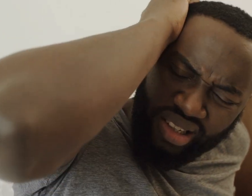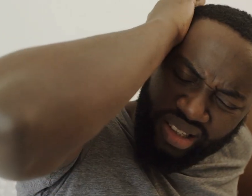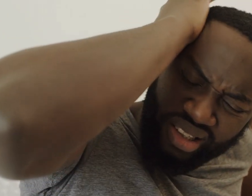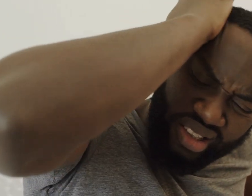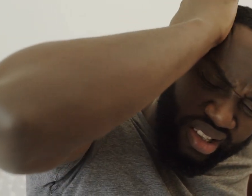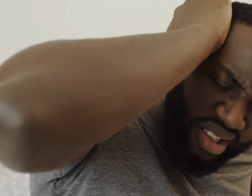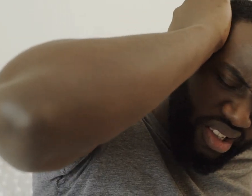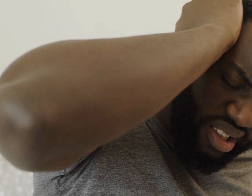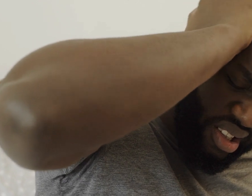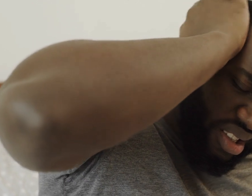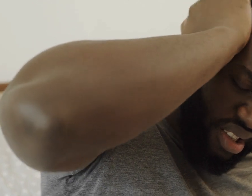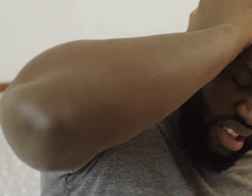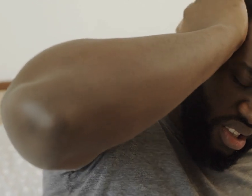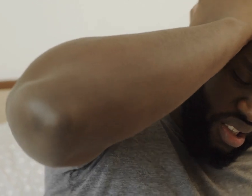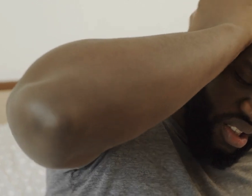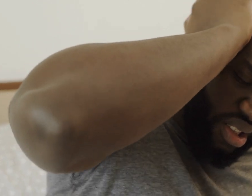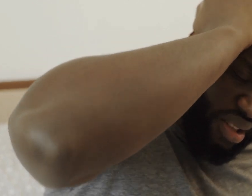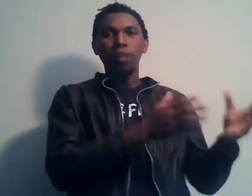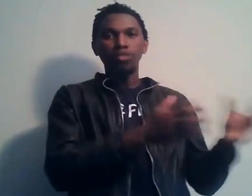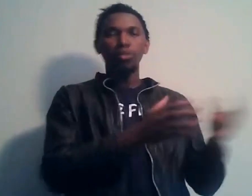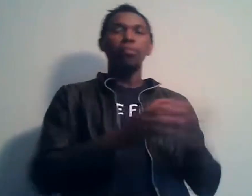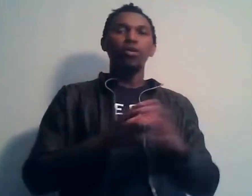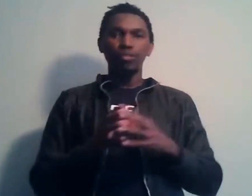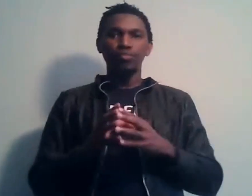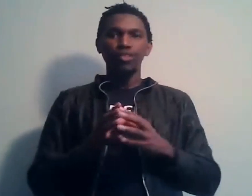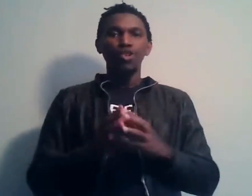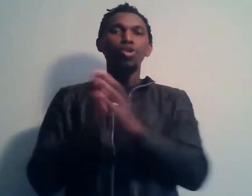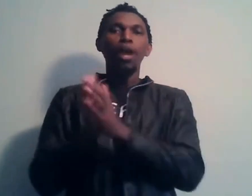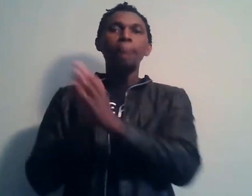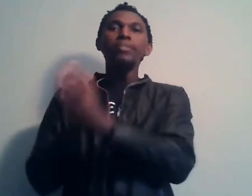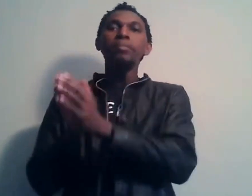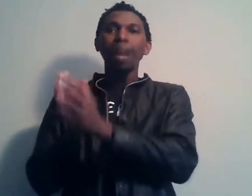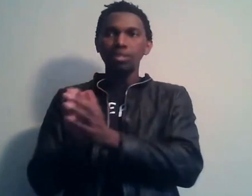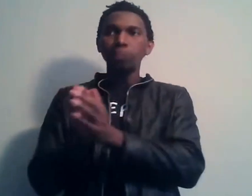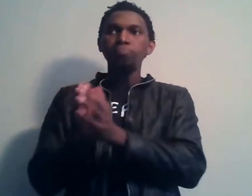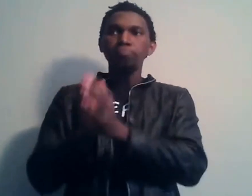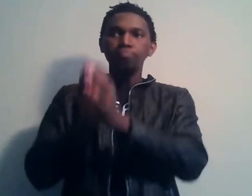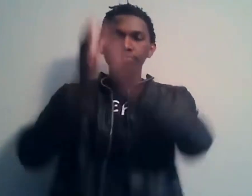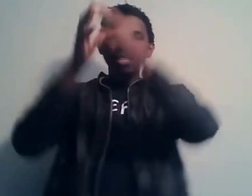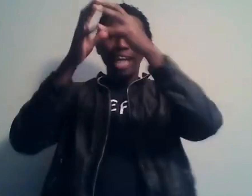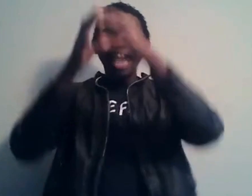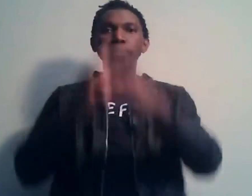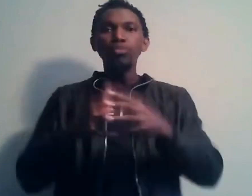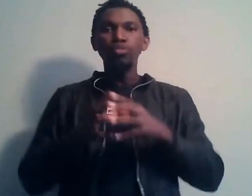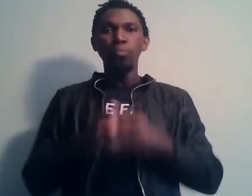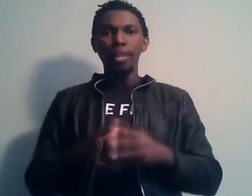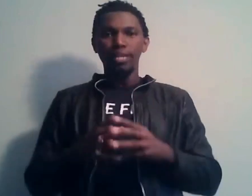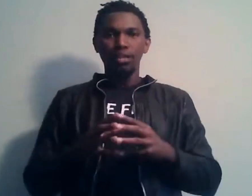fait allusion à leur amener par exemple à entreprendre, leur amener par exemple à ne plus se plaindre,